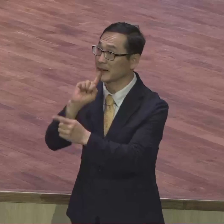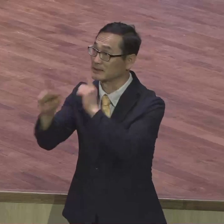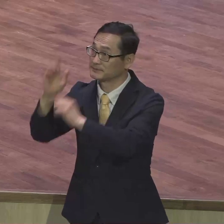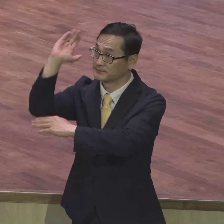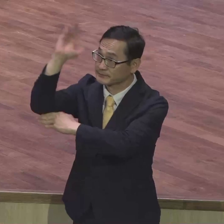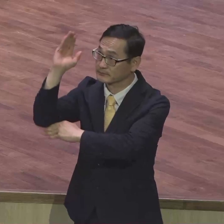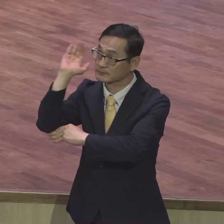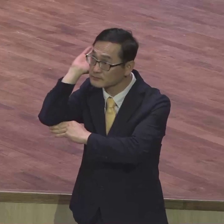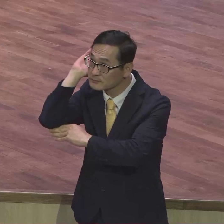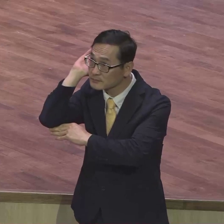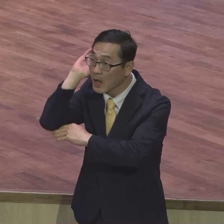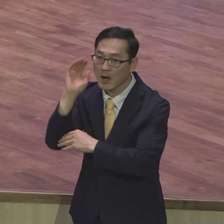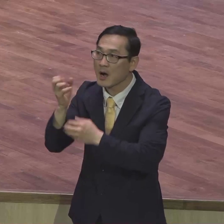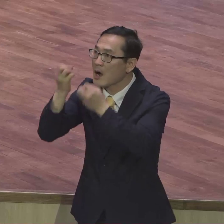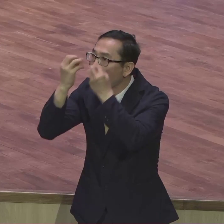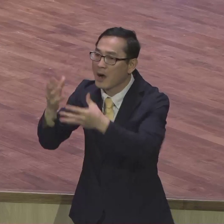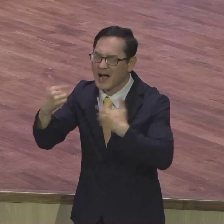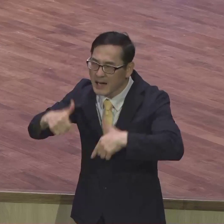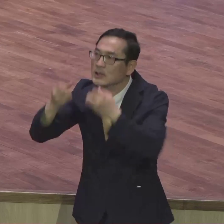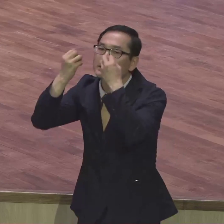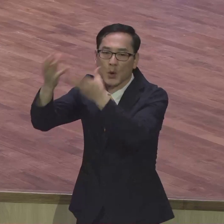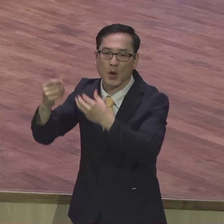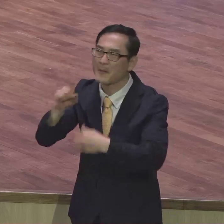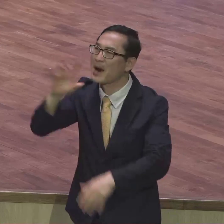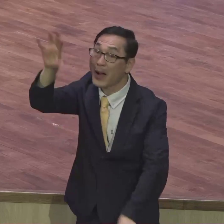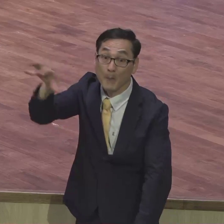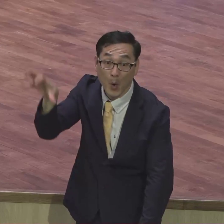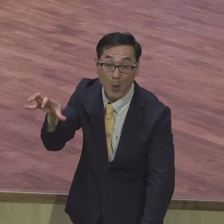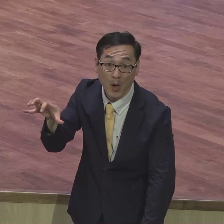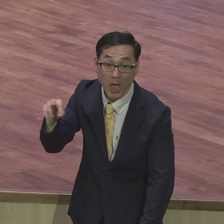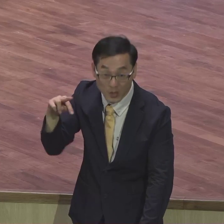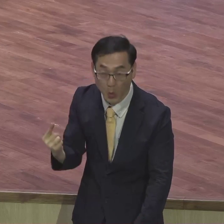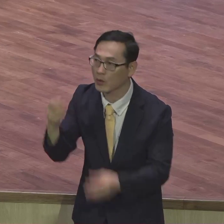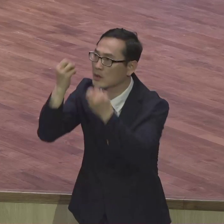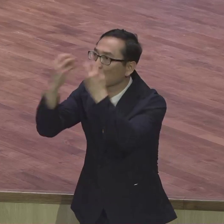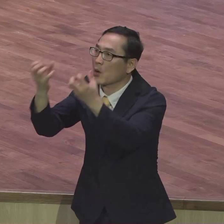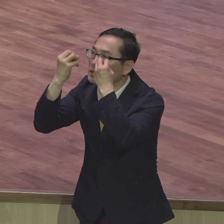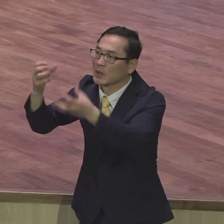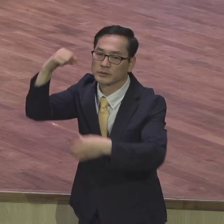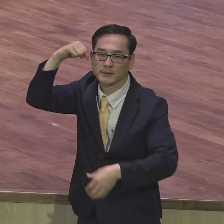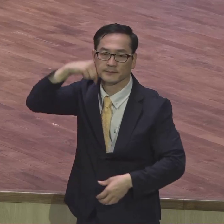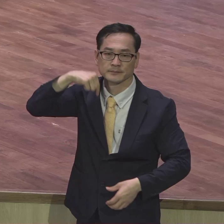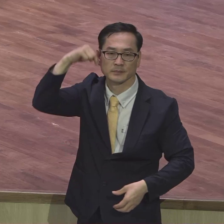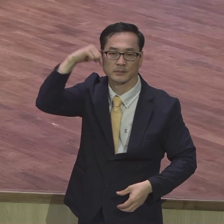새롭도다 우리 연계 나올 때마다 여러분 날로 새로운 느낌을 가져야 안 가져요